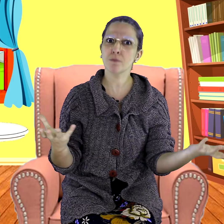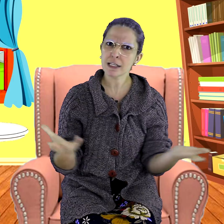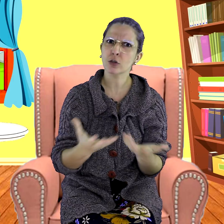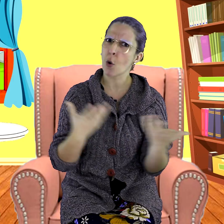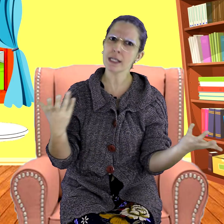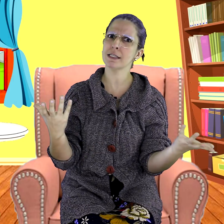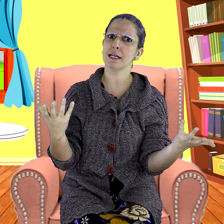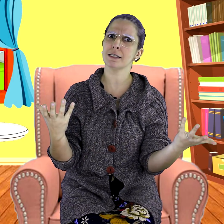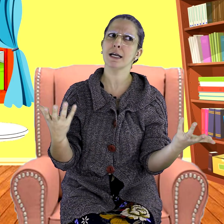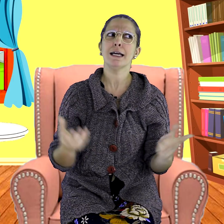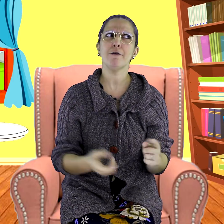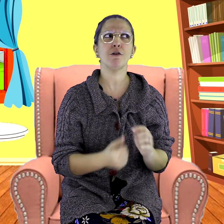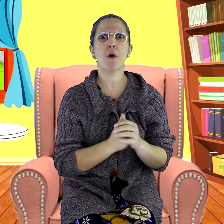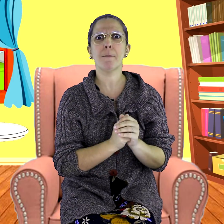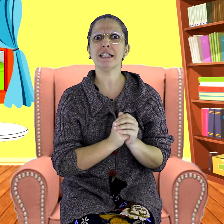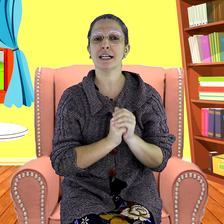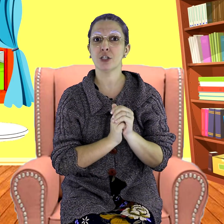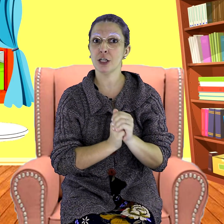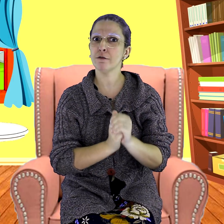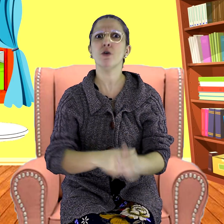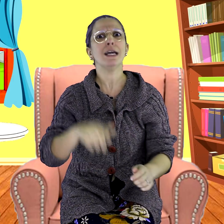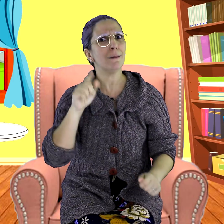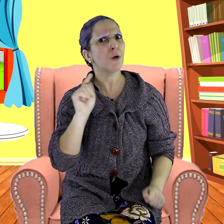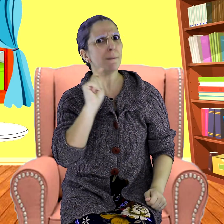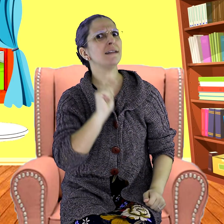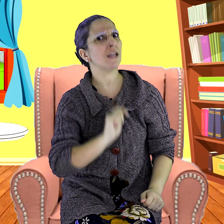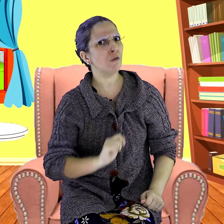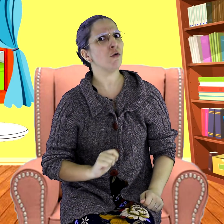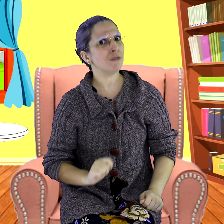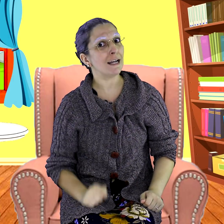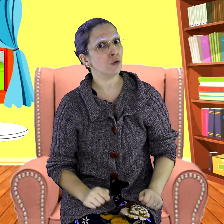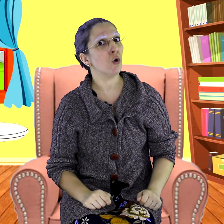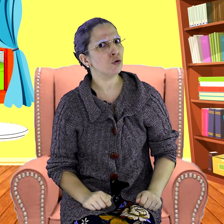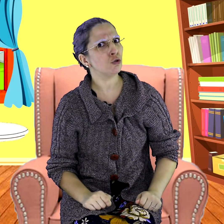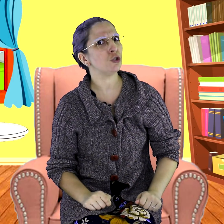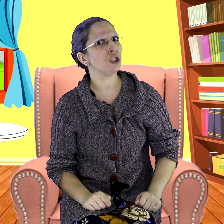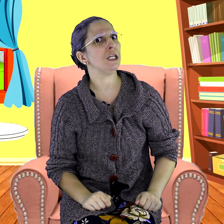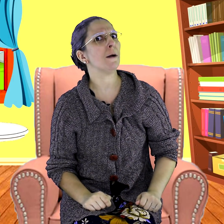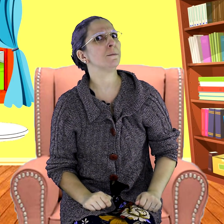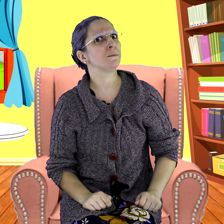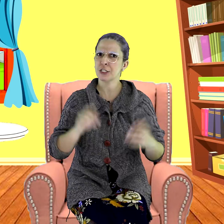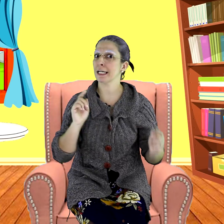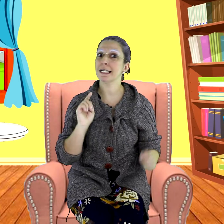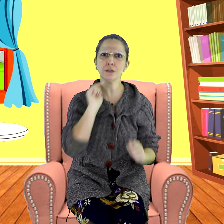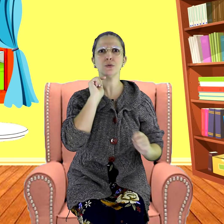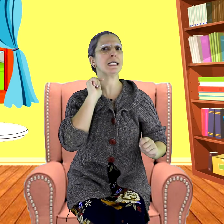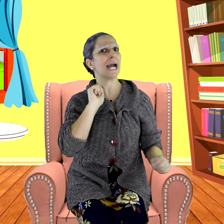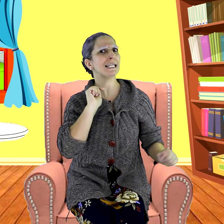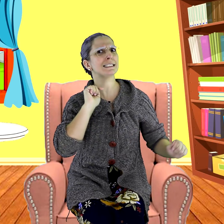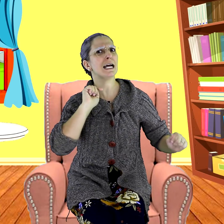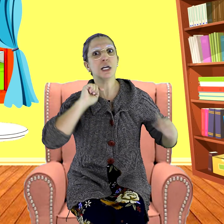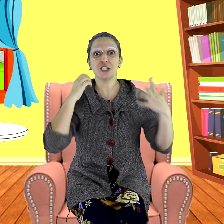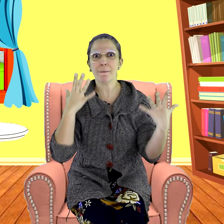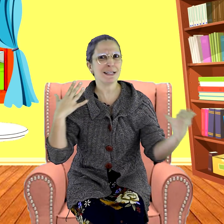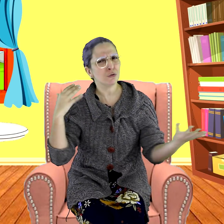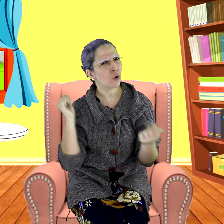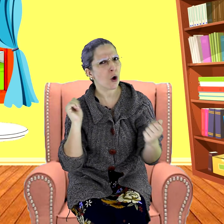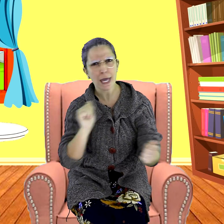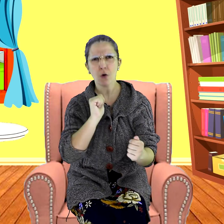mais coisas. E ficou pensativo e prometeu voltar no outro dia. Chegando em casa, Gepeto correu